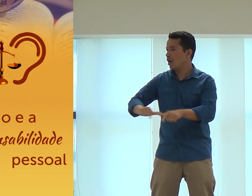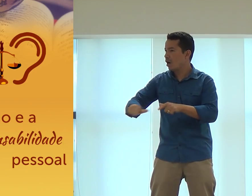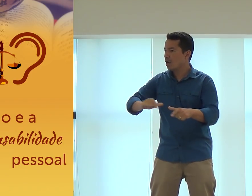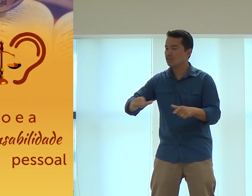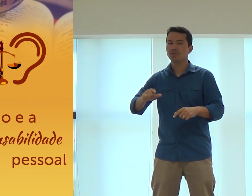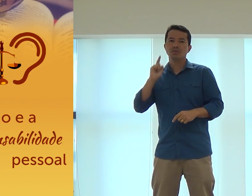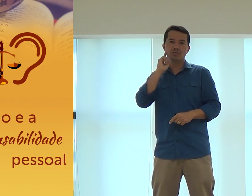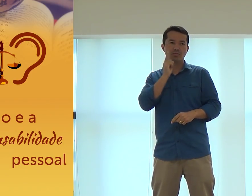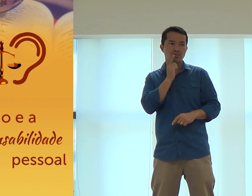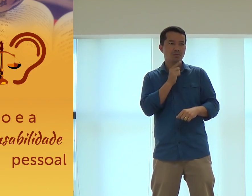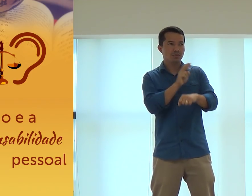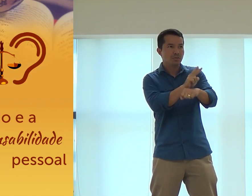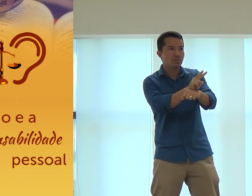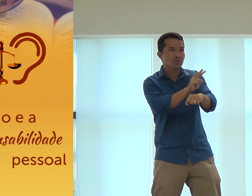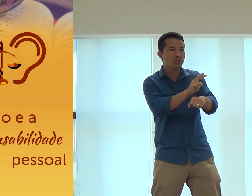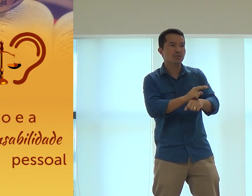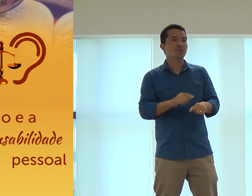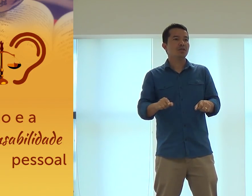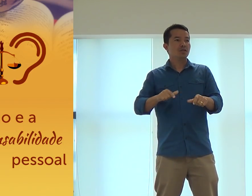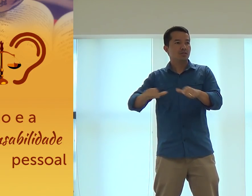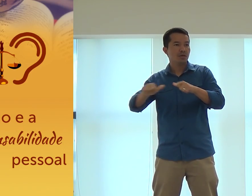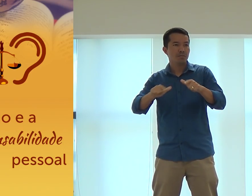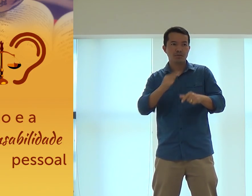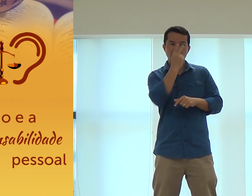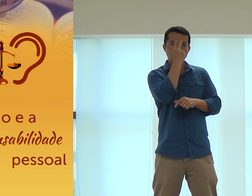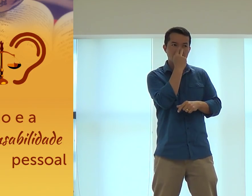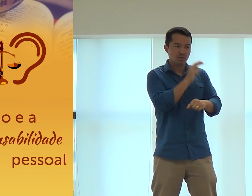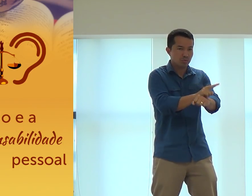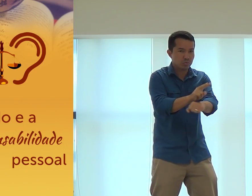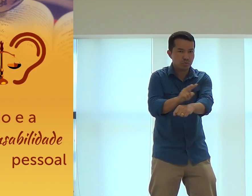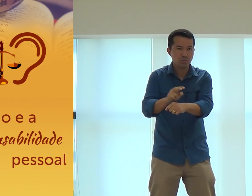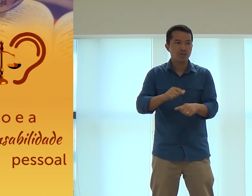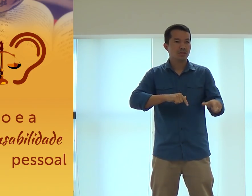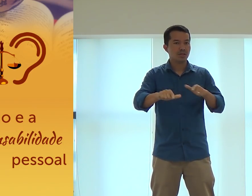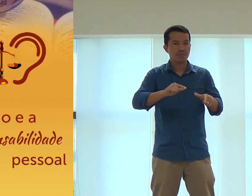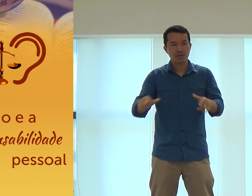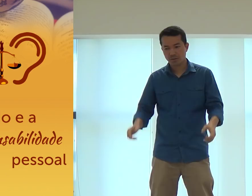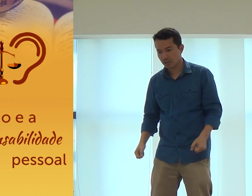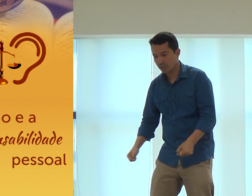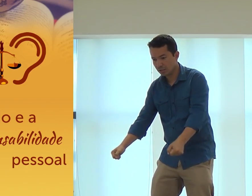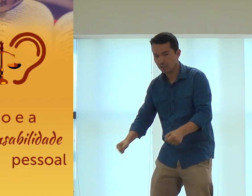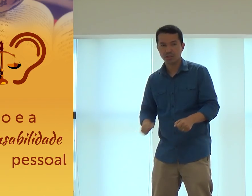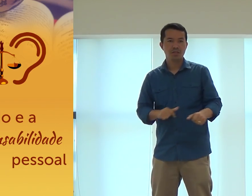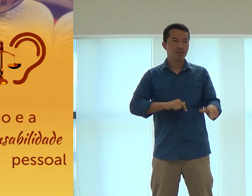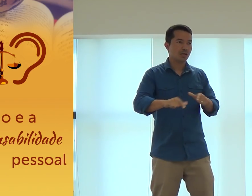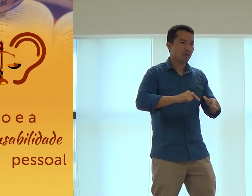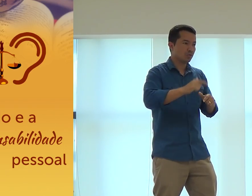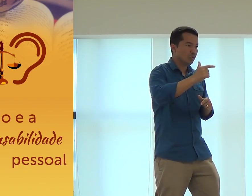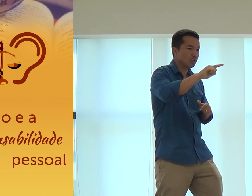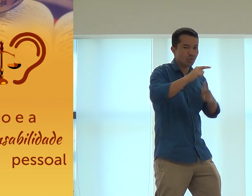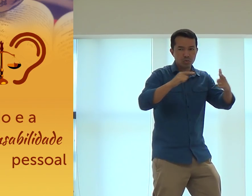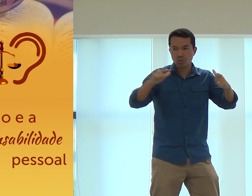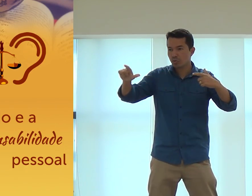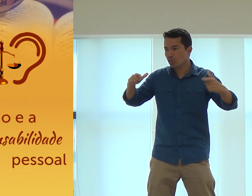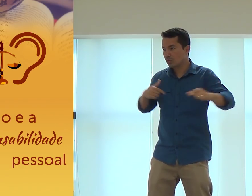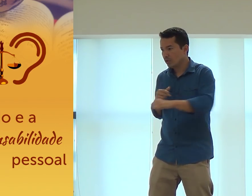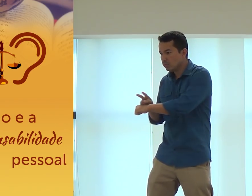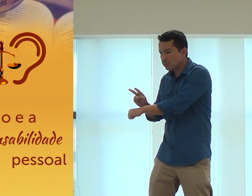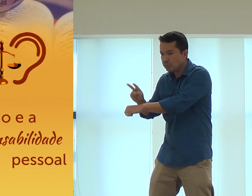Eu trabalho bastante aqui com os surdos, eu cuido do ministério, dos deficientes visuais, cadeirantes, tantas